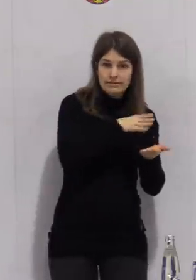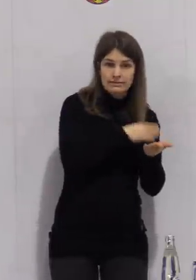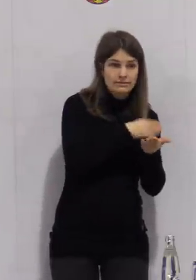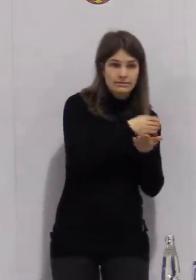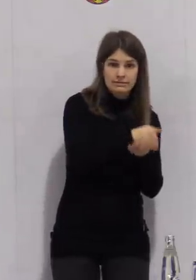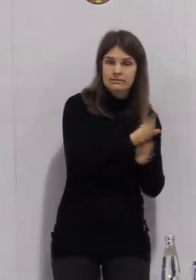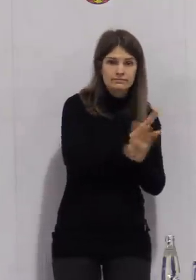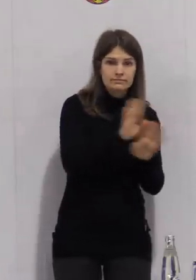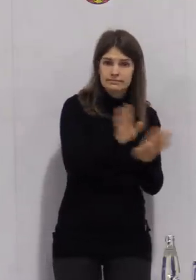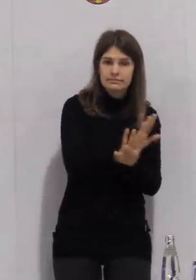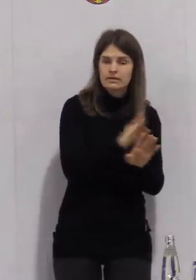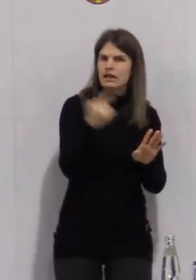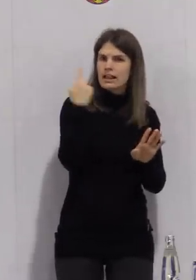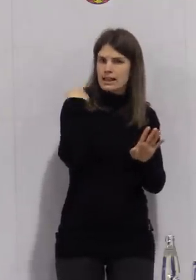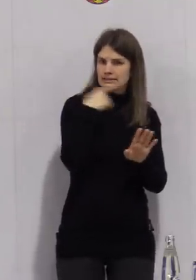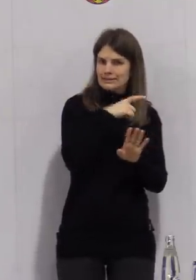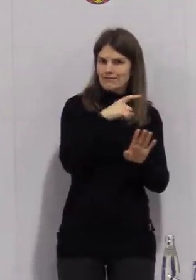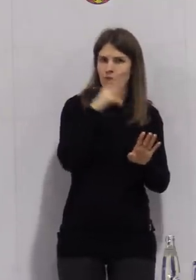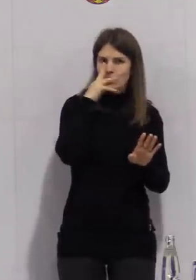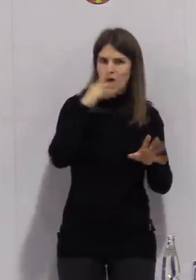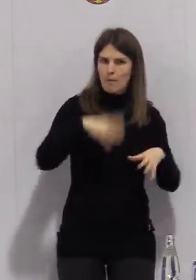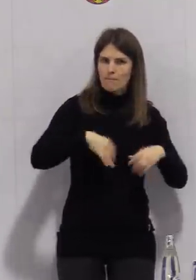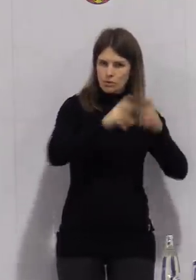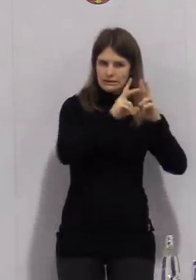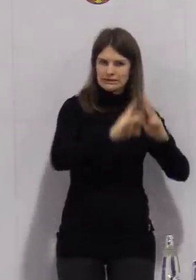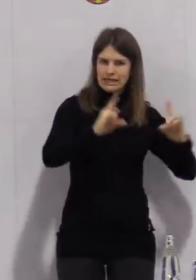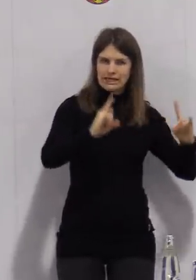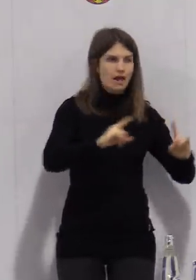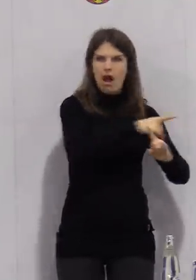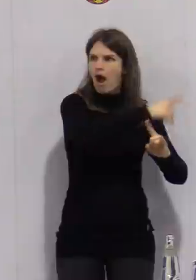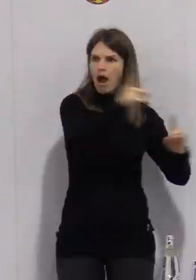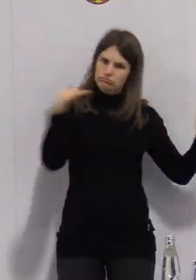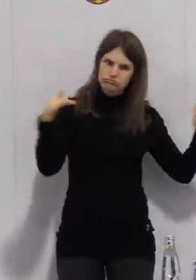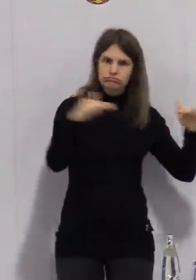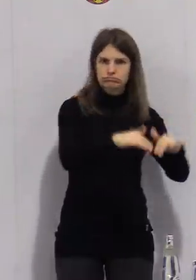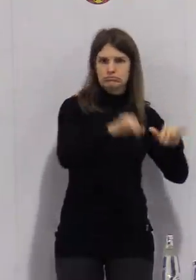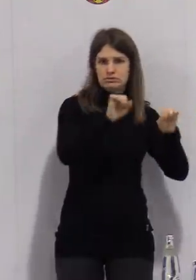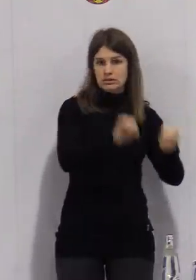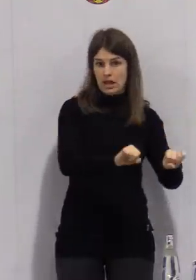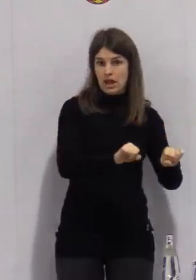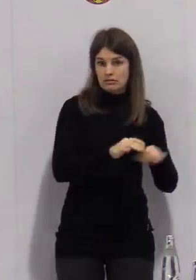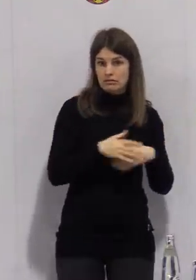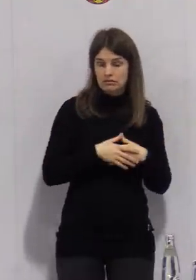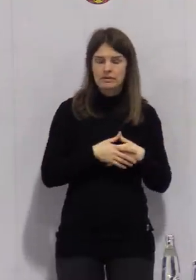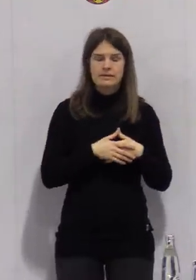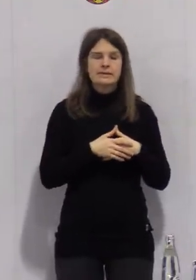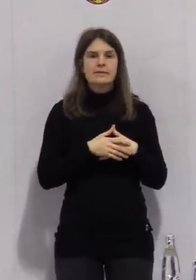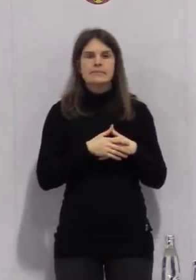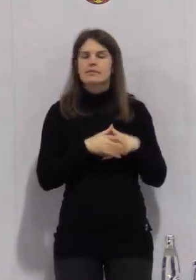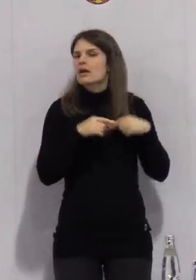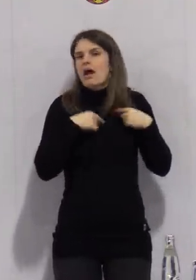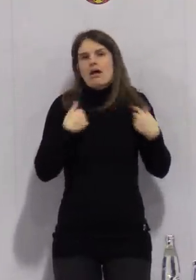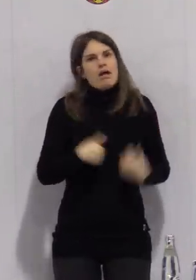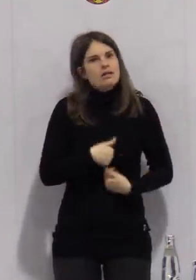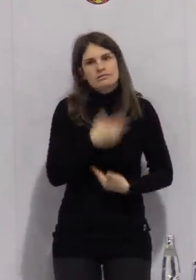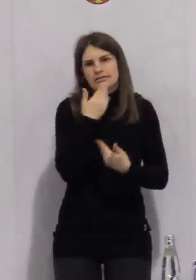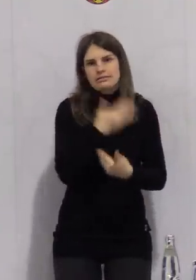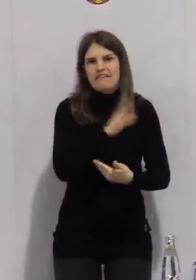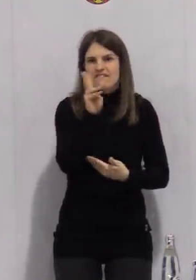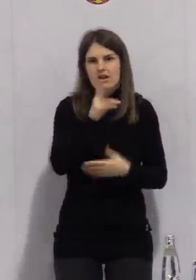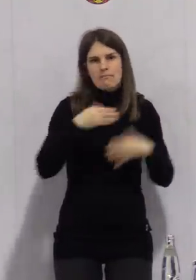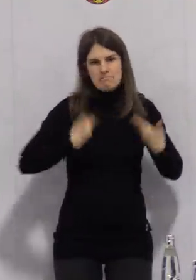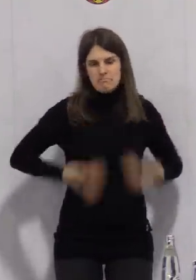In der zurückliegenden Woche in Naumburg und da möchte ich mich ganz herzlich bei allen Menschen bedanken, die sich hier haben